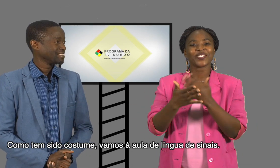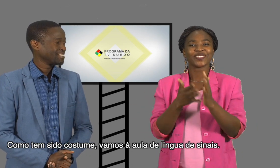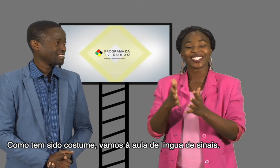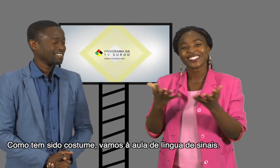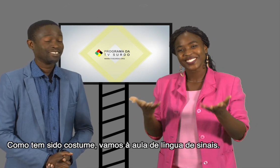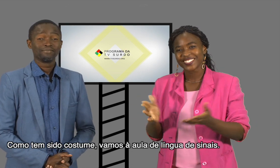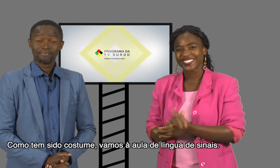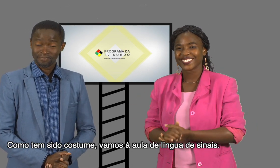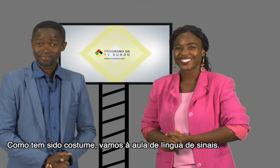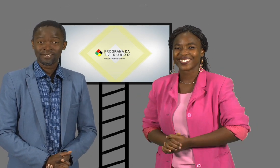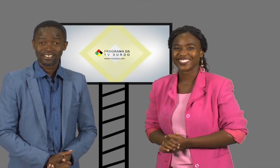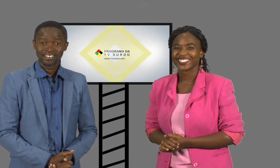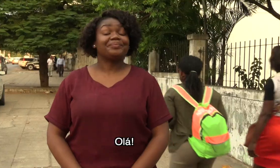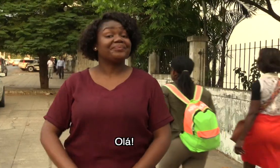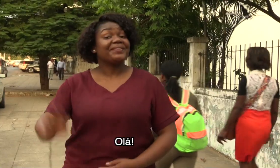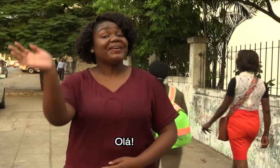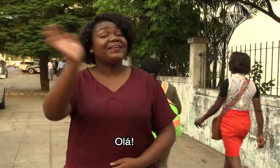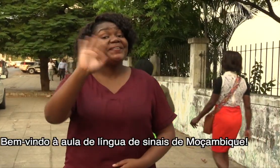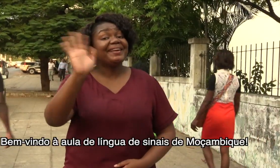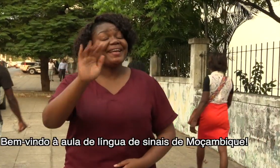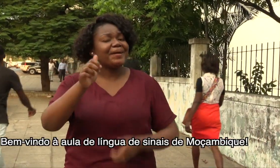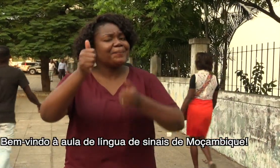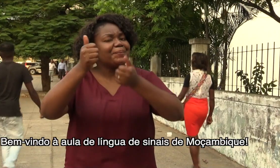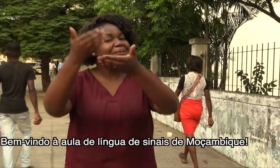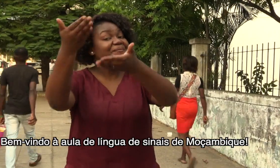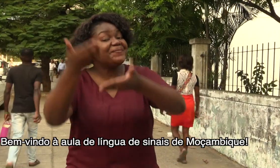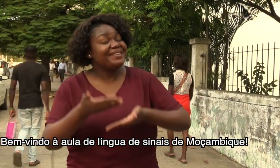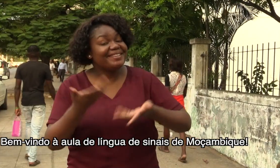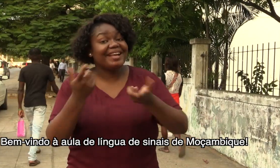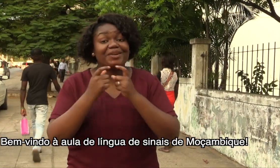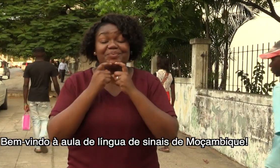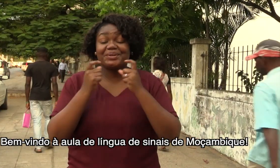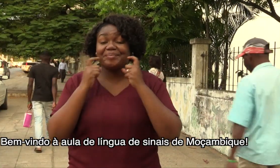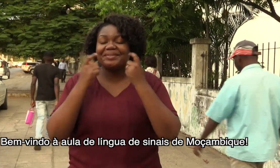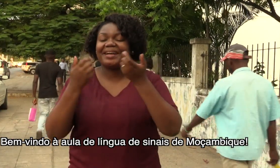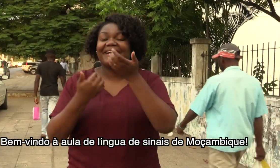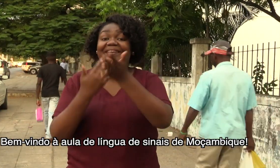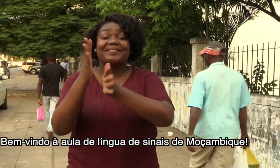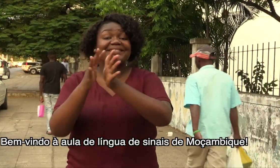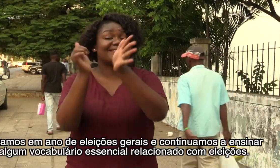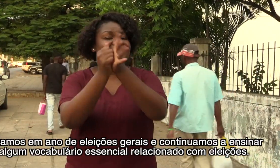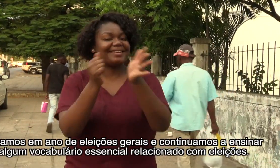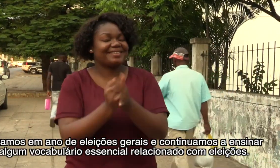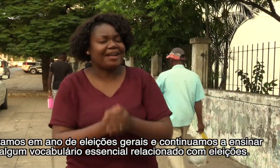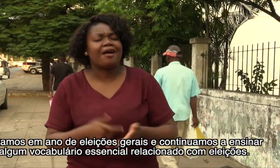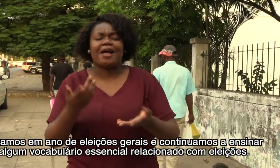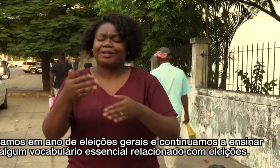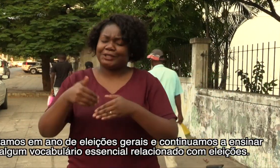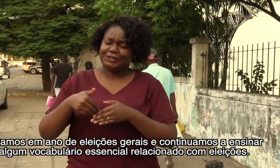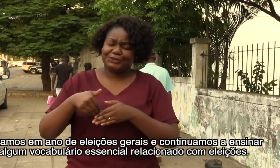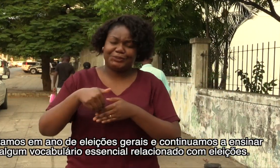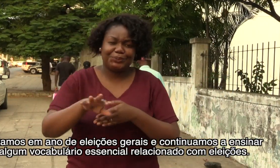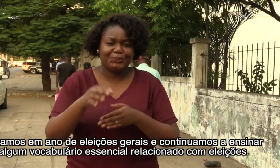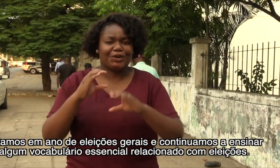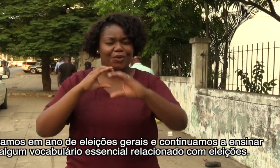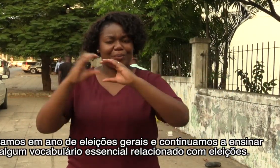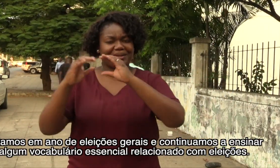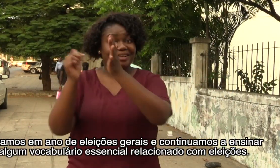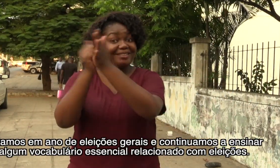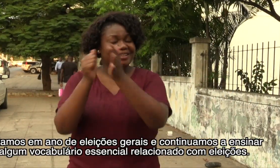Língua de Sinais. Olá! Bem-vindo à aula de Língua de Sinais de Moçambique. Estamos em ano de eleições gerais. Continuamos a